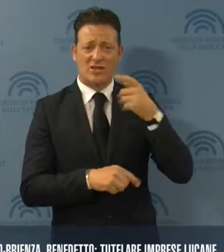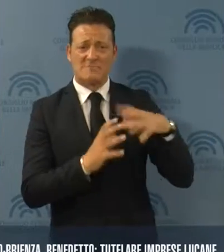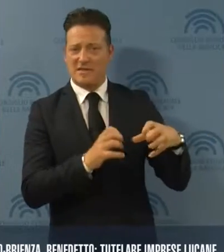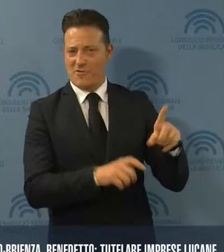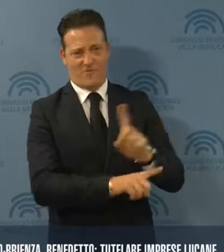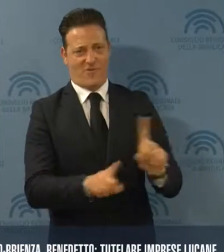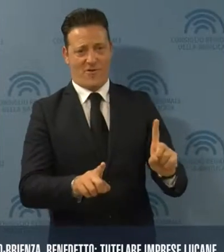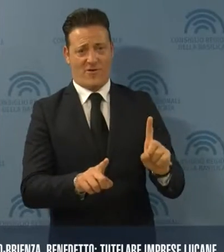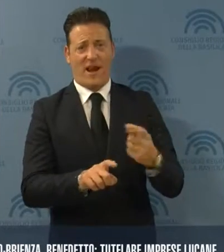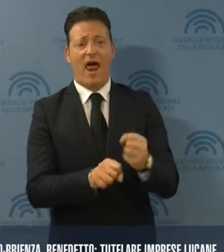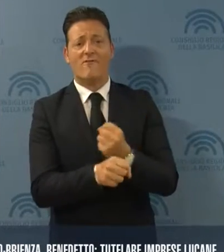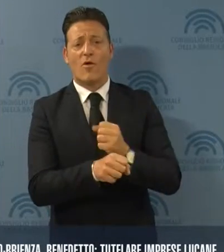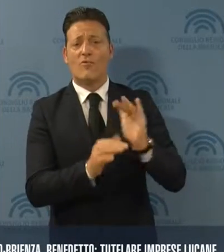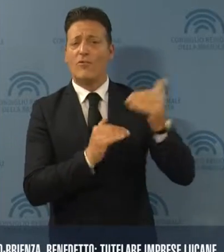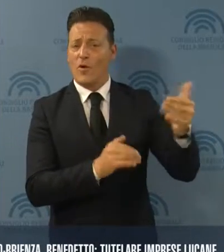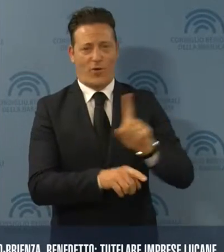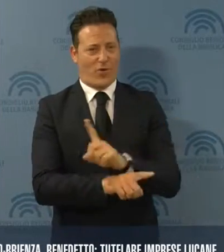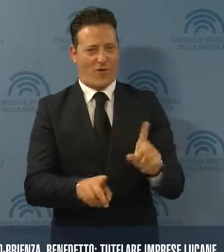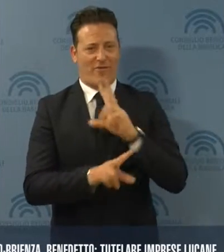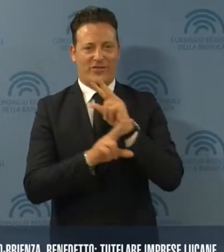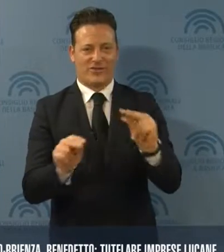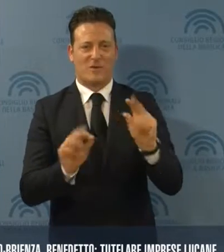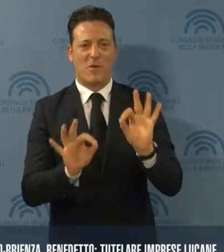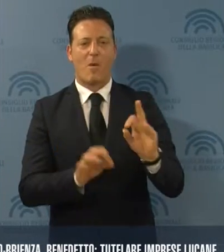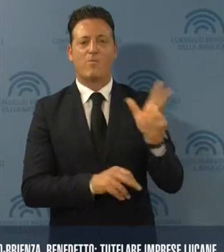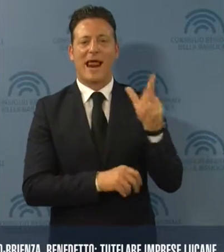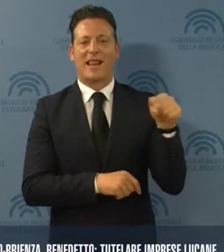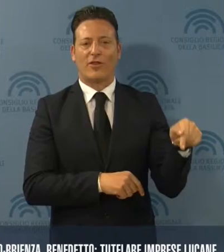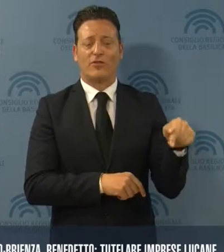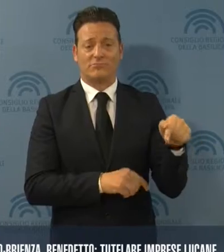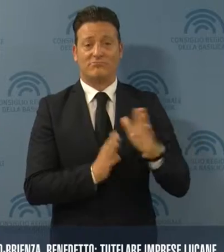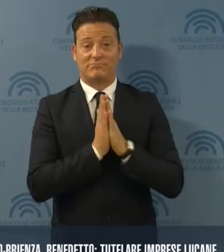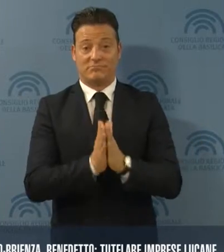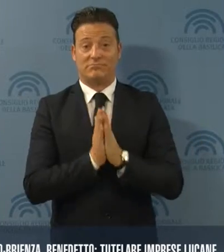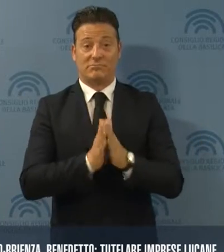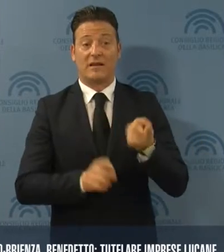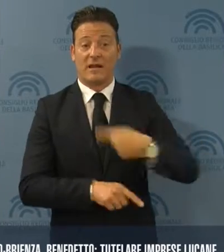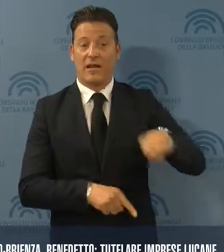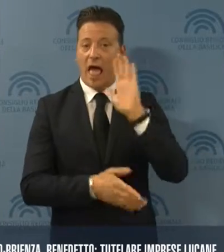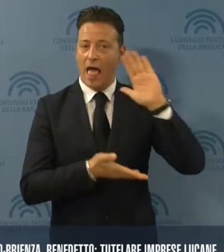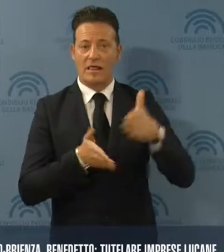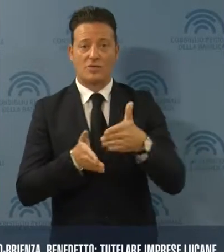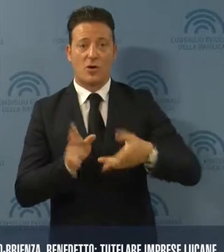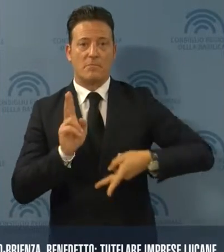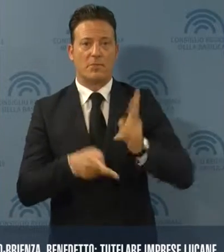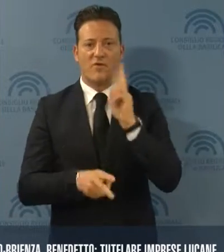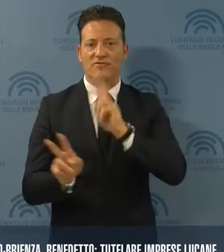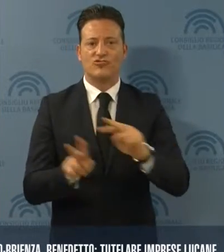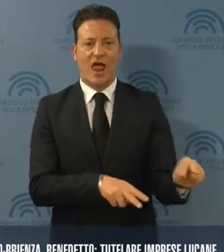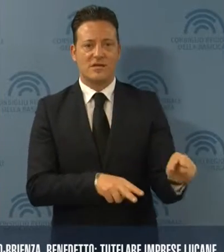e lavoratori extra-regionali, afferma Benedetto, che invita ad accrescere attenzione e vigilanza